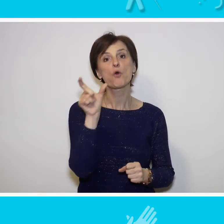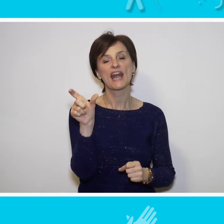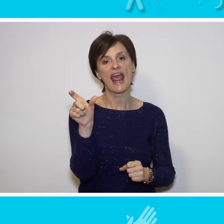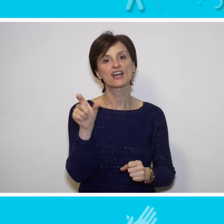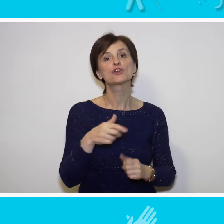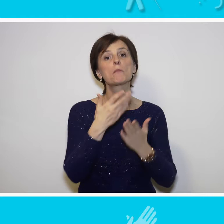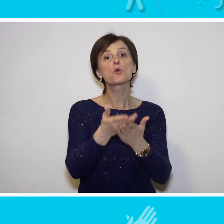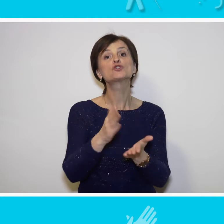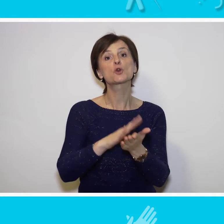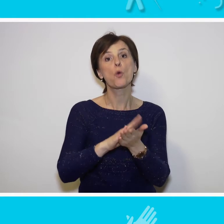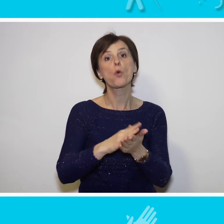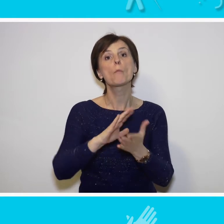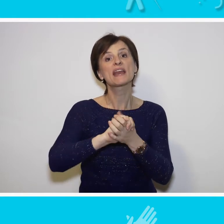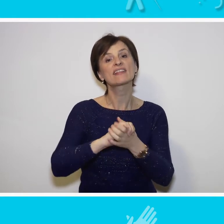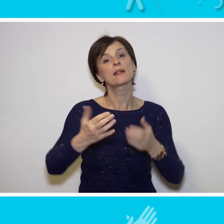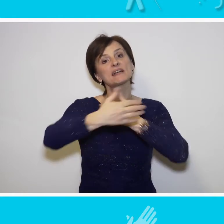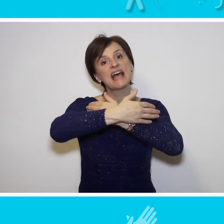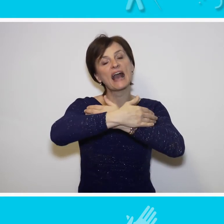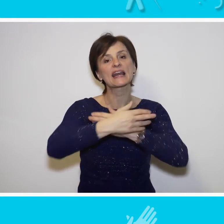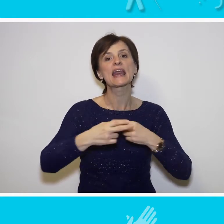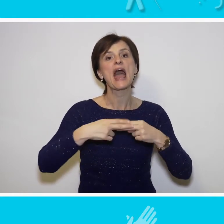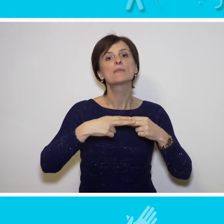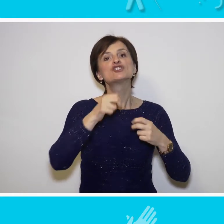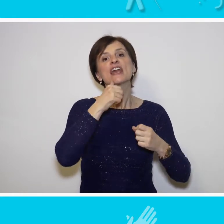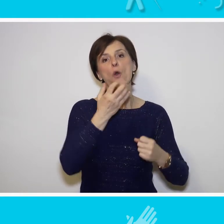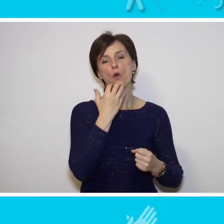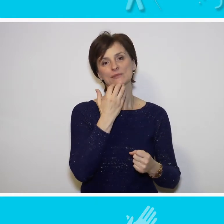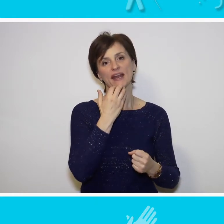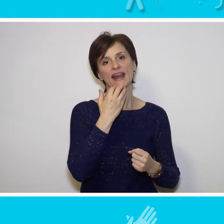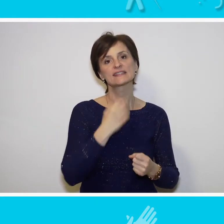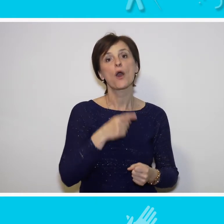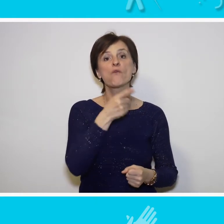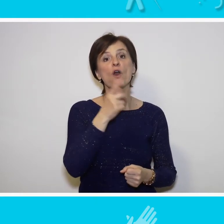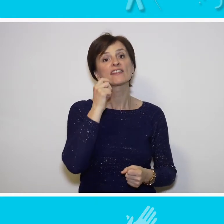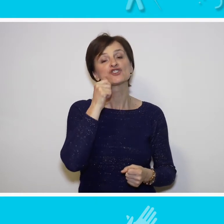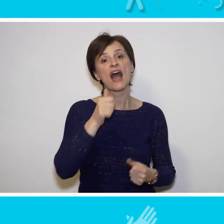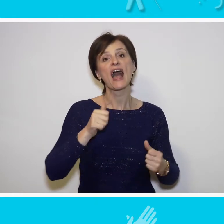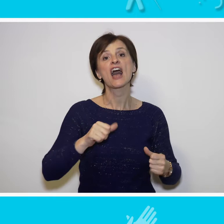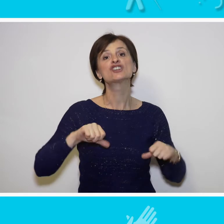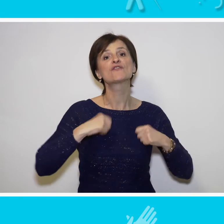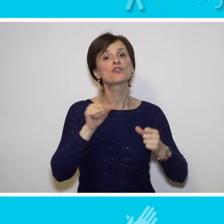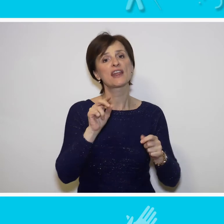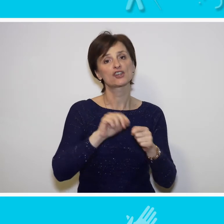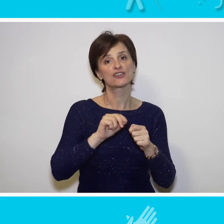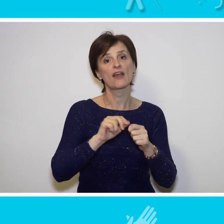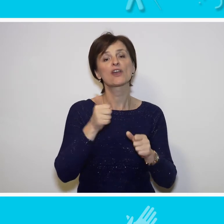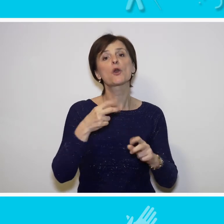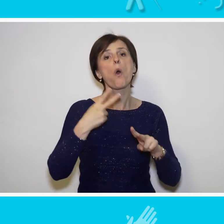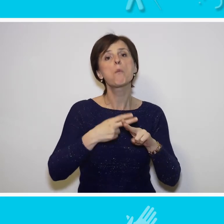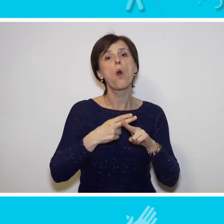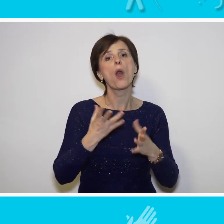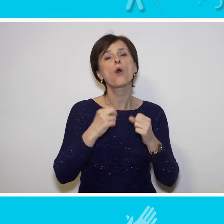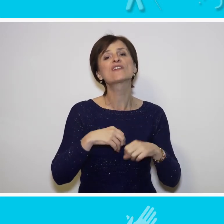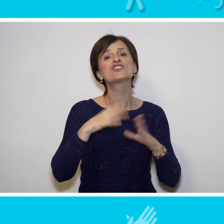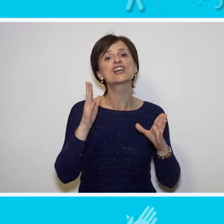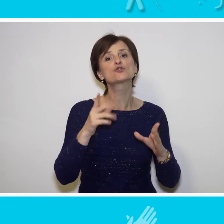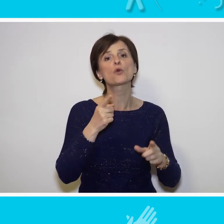reč, pruži ruku prijateljima, zagrli najbliže i osmehne se. Ovog dečaka život nije štedeo jer je oboleo od